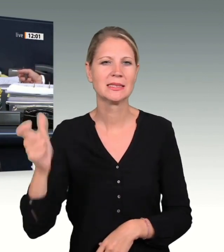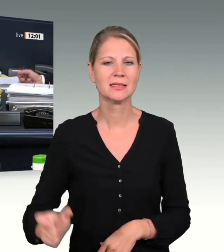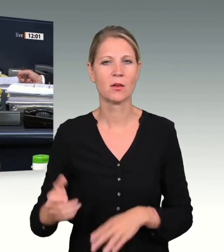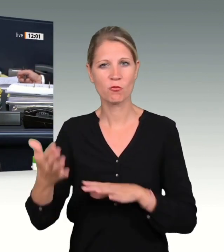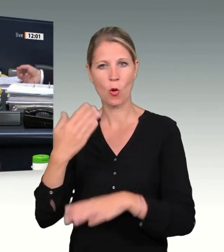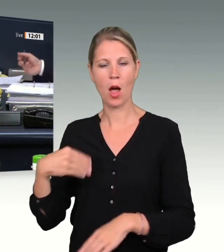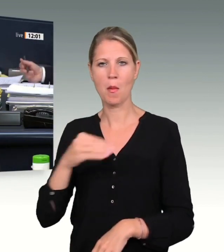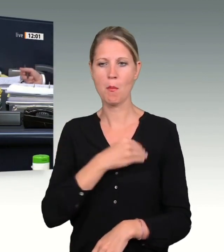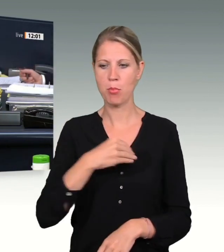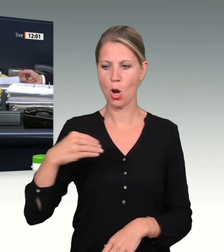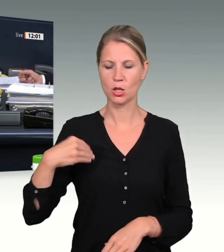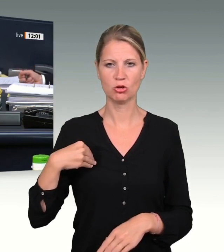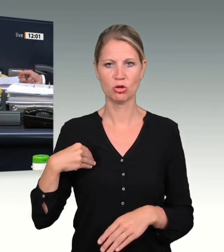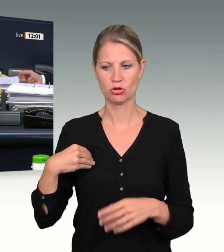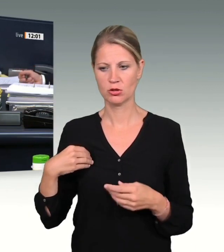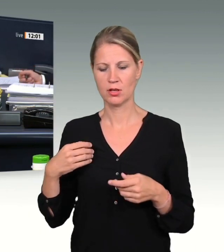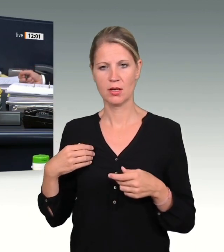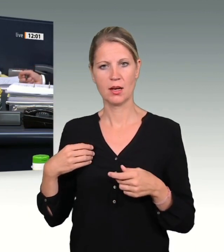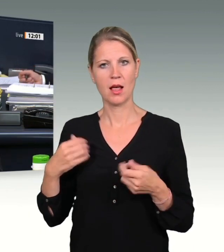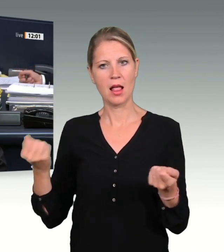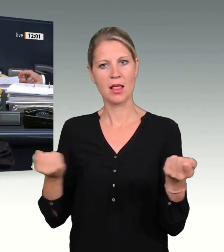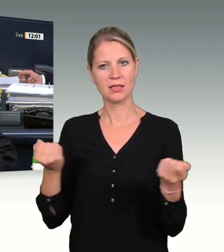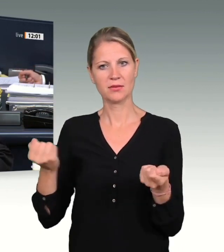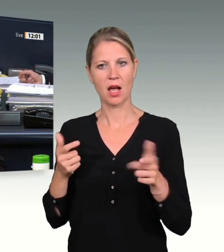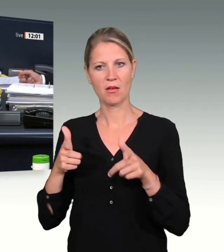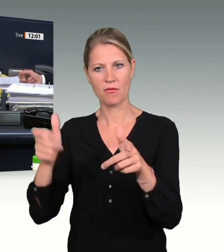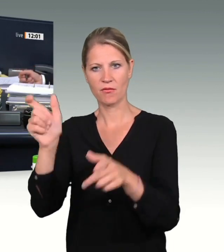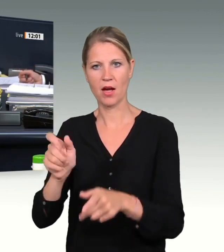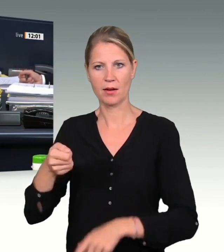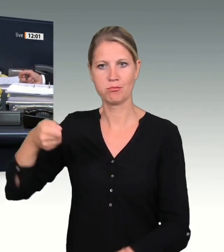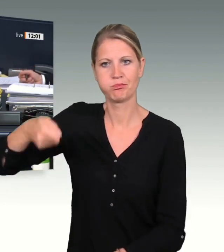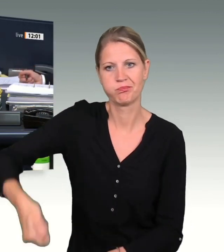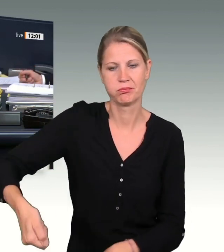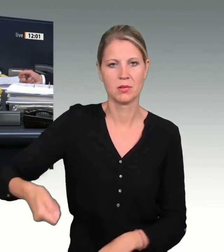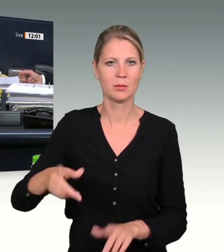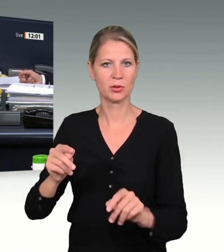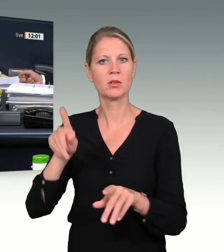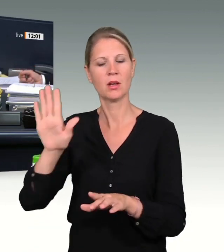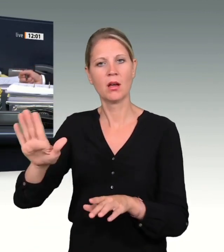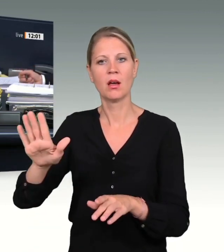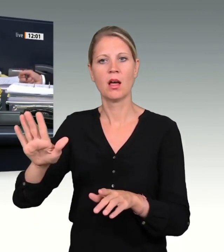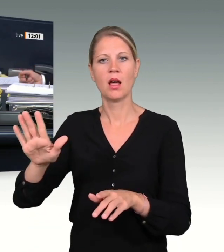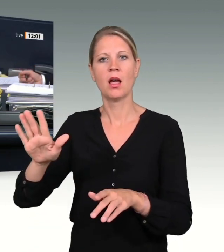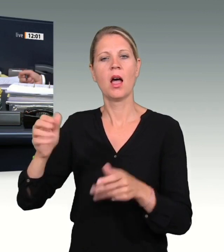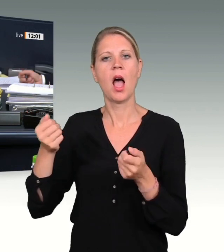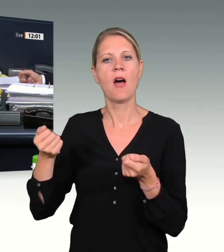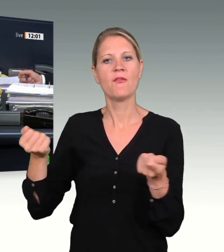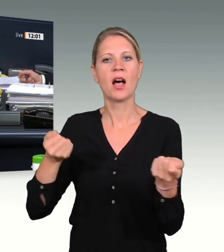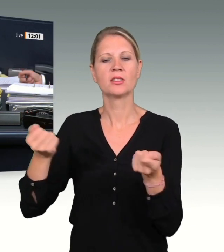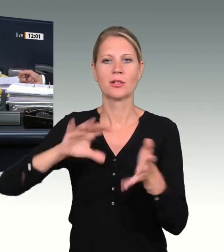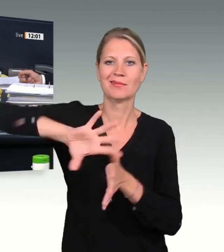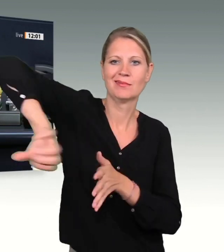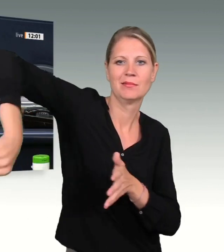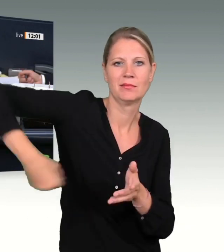ums Leben gebracht hatte, um dessen Fahrzeug zu einem Mordfahrzeug zu machen. Er verletzte